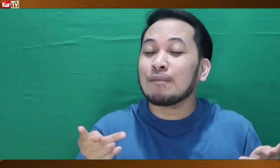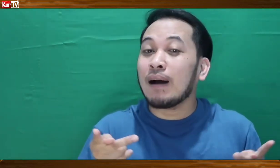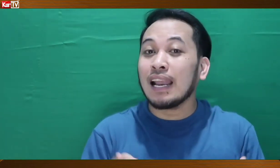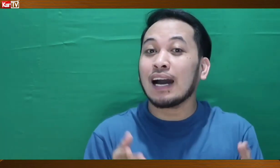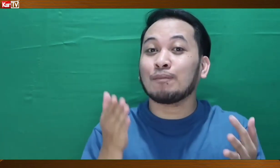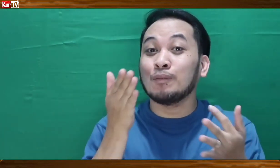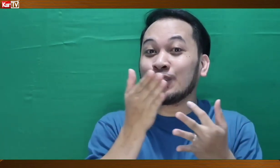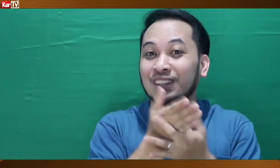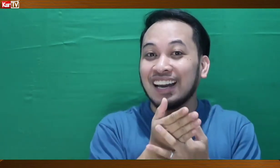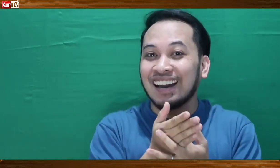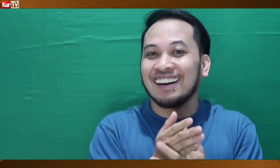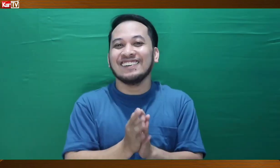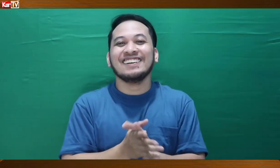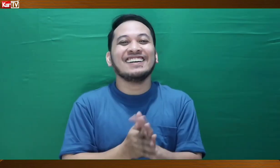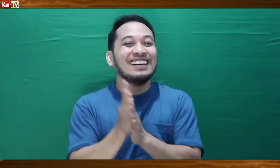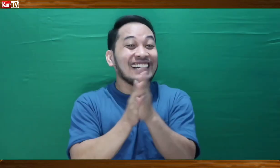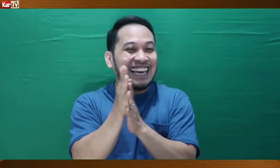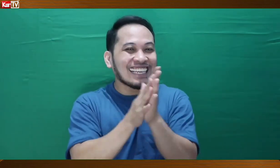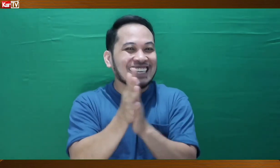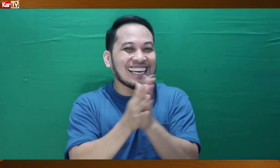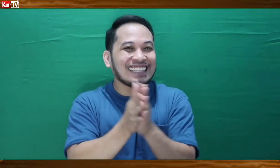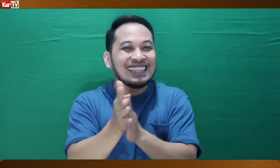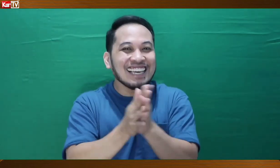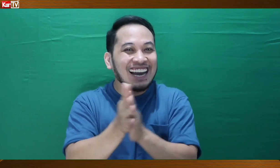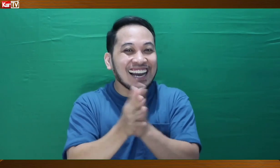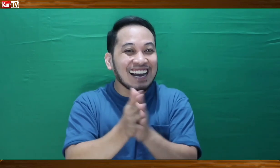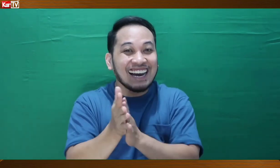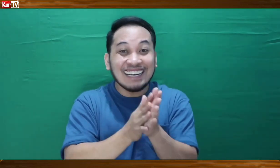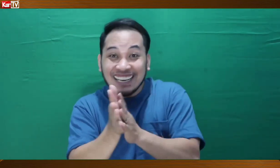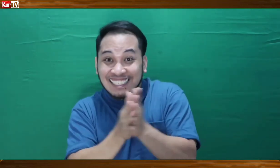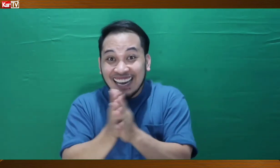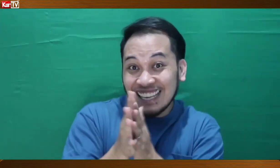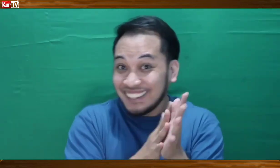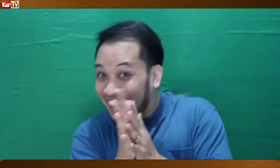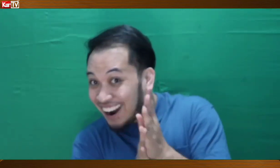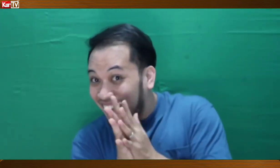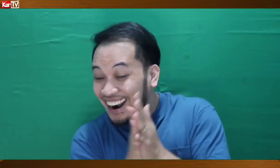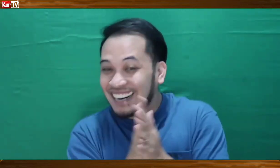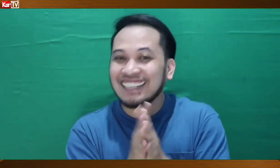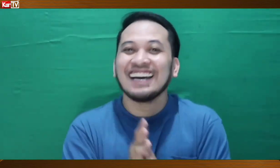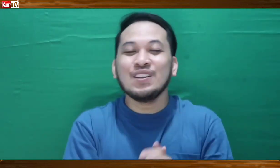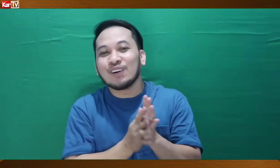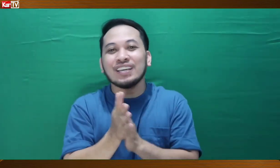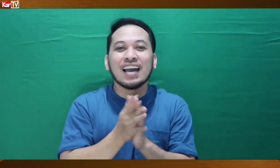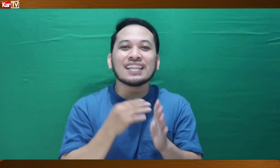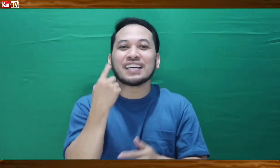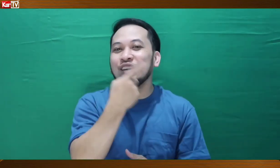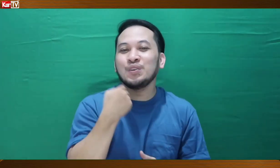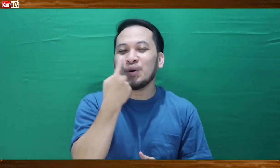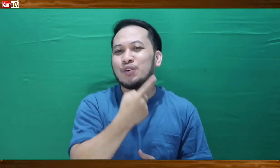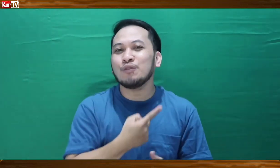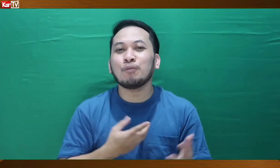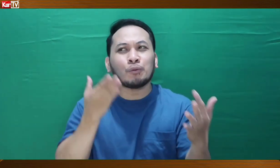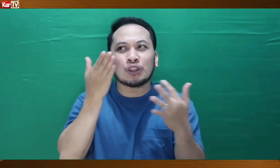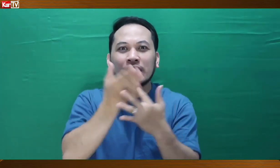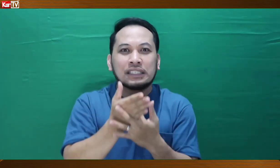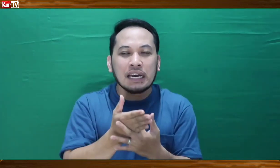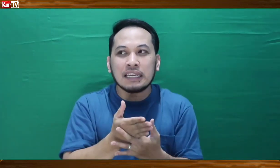balak pumunta? Oy, excited yan! Excited yan! Kino kaya sa inyo yung pupunta dyan?